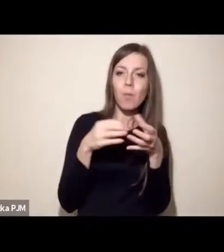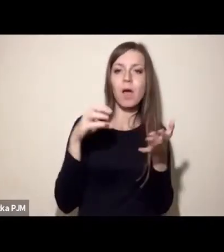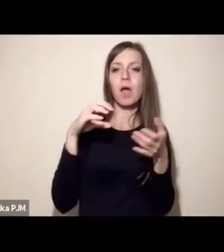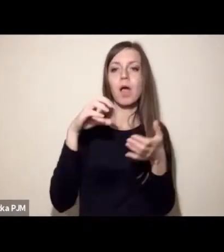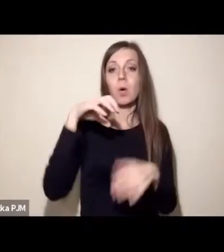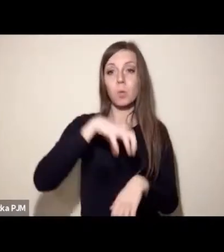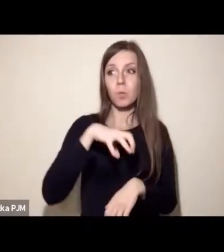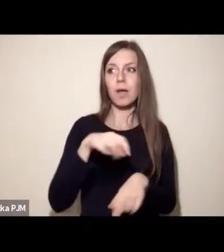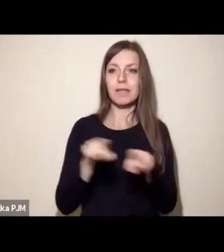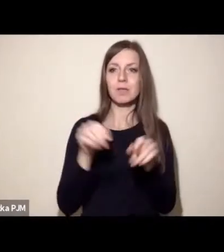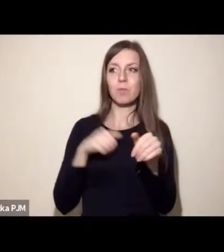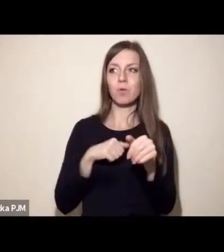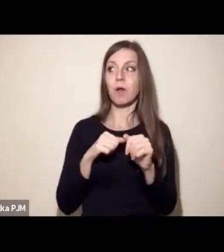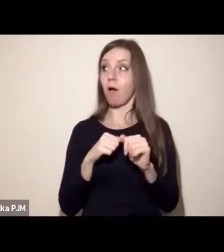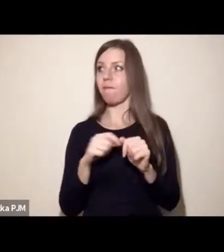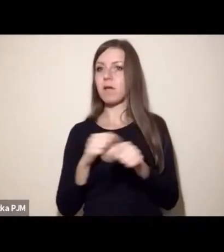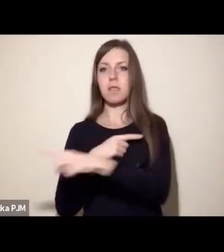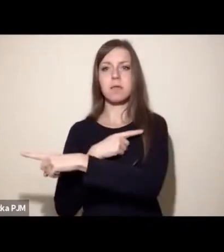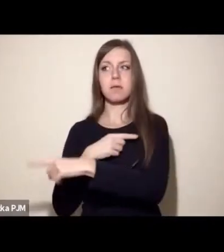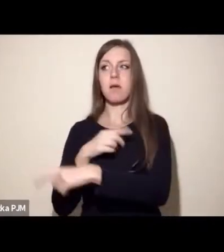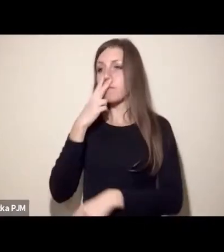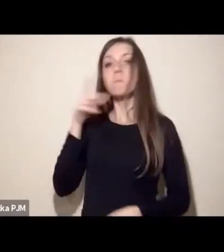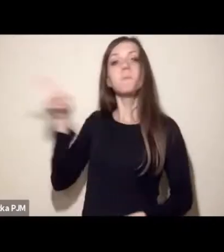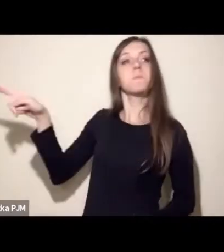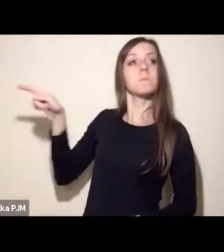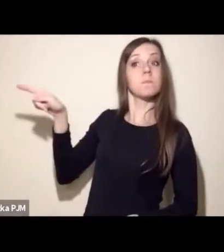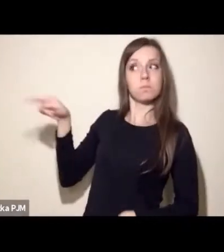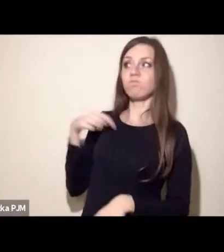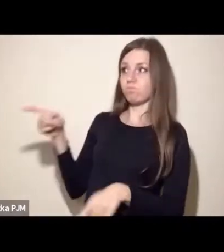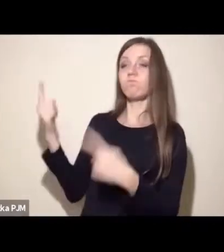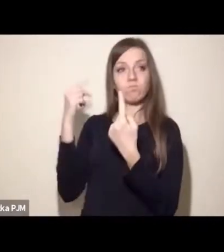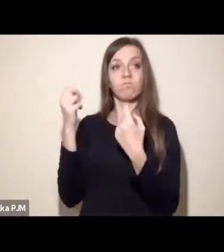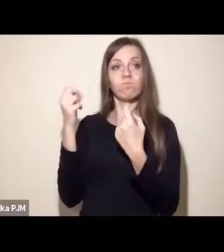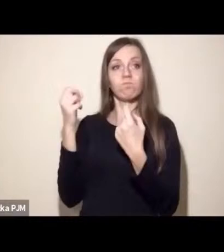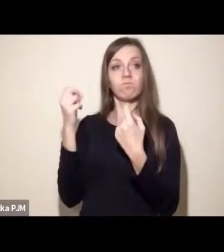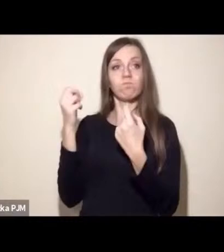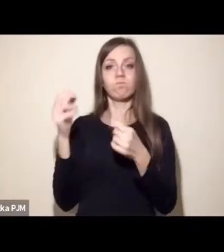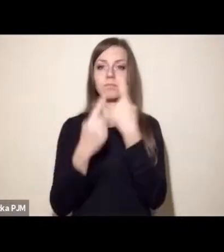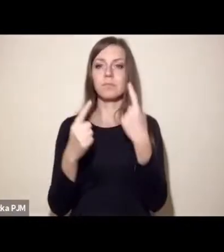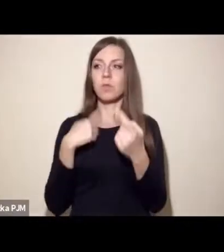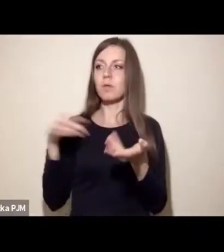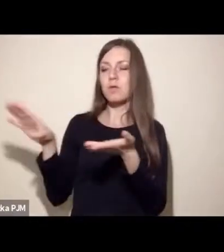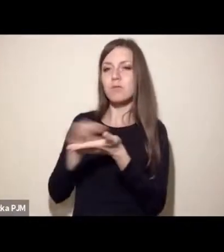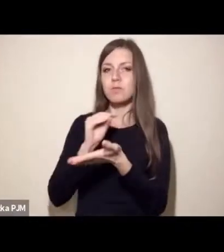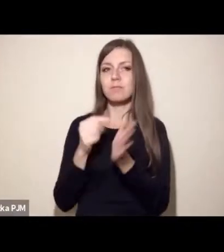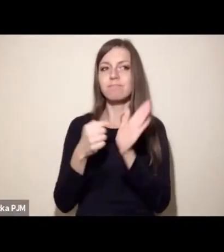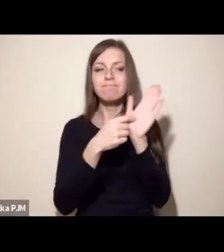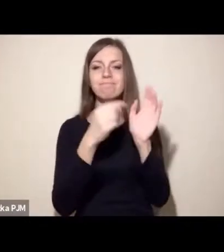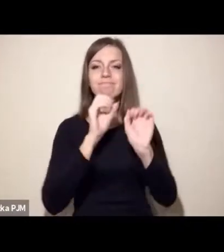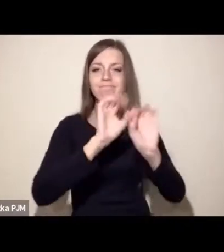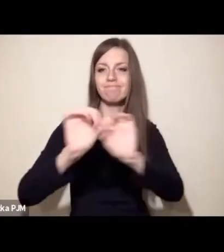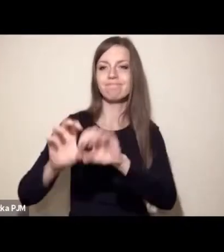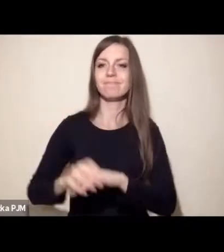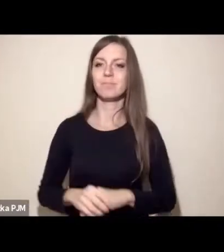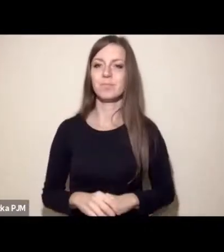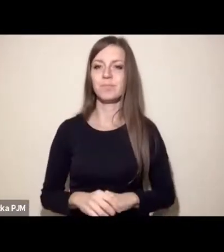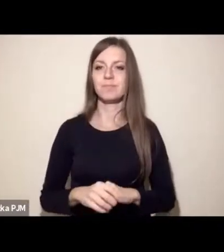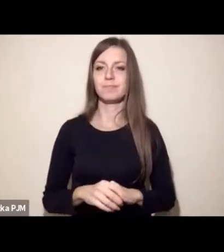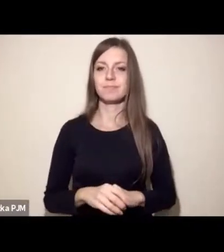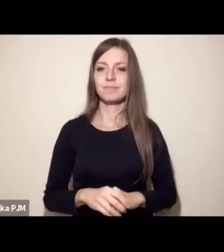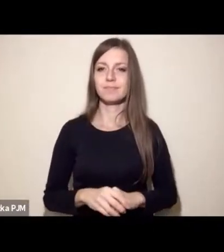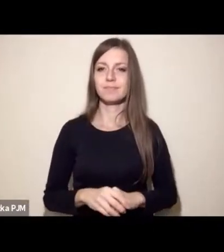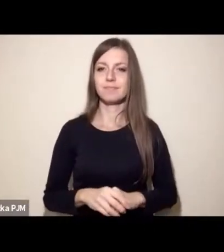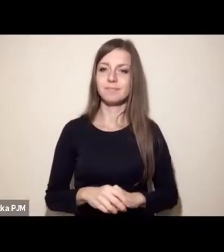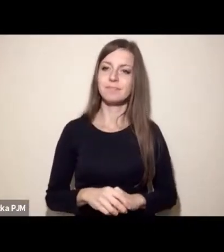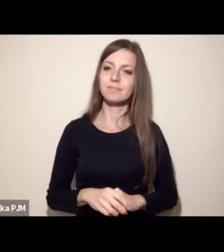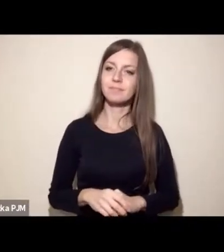negocjować pierwsze kroki, mniejsze kroki, niezdowalające kroki, ale jednak jakieś, bo grają rolę dobrego policjanta i są